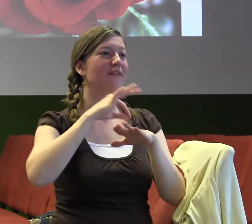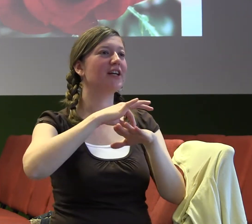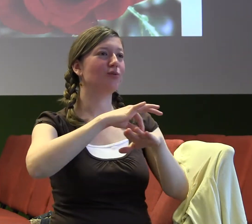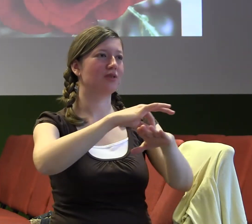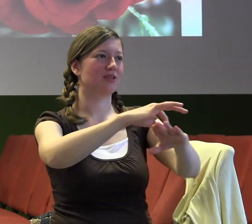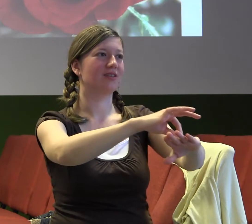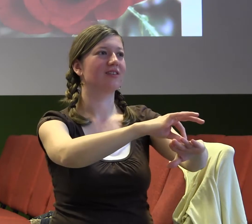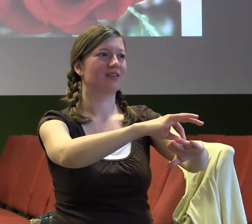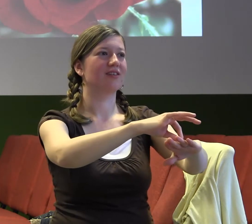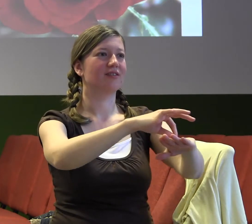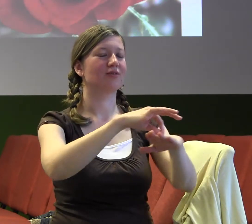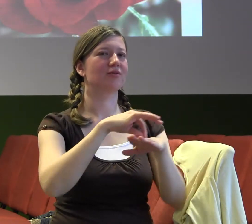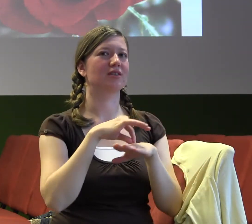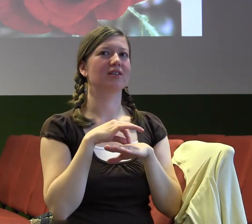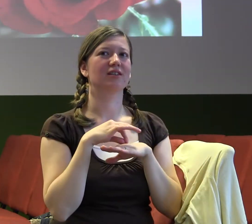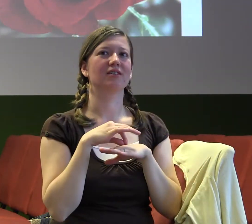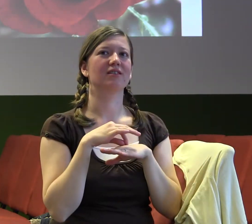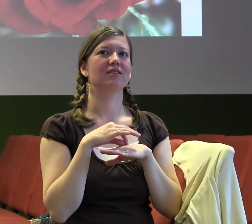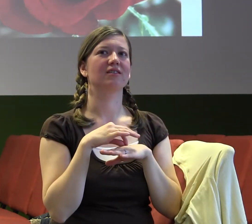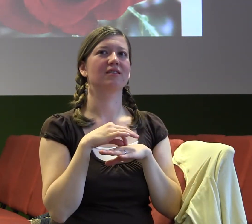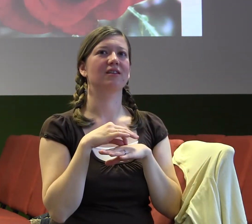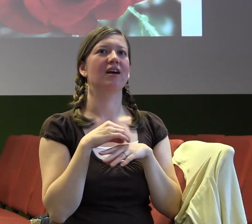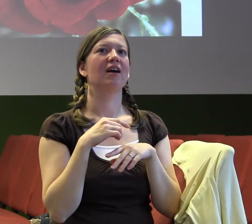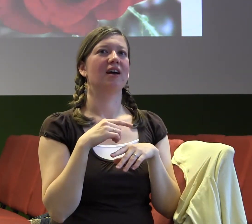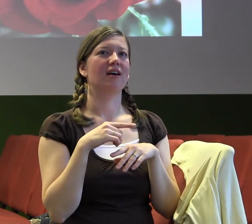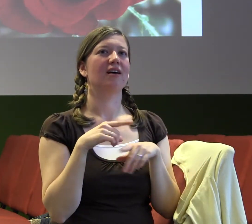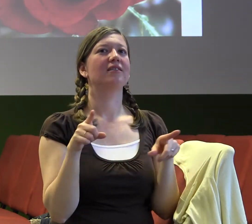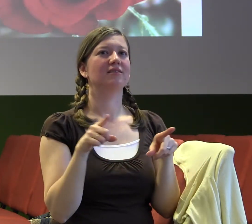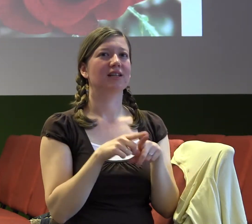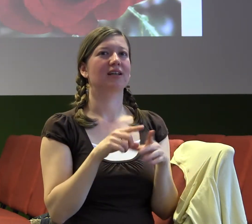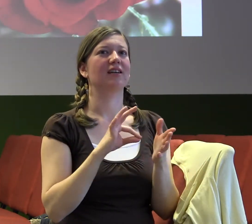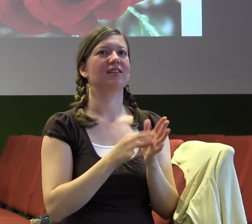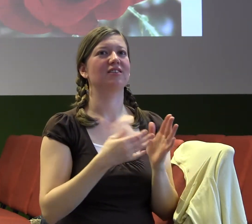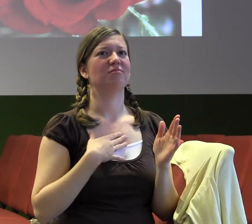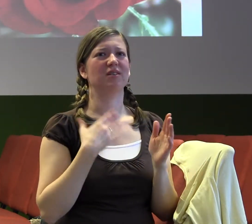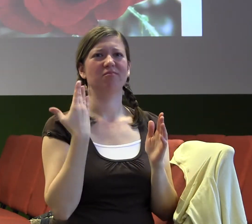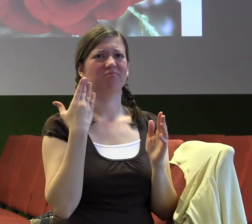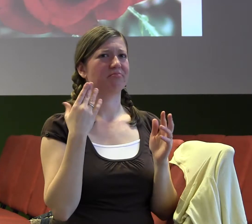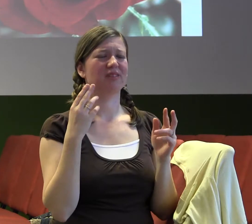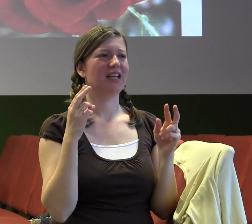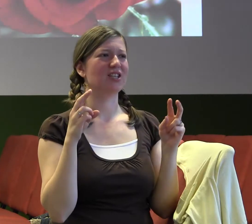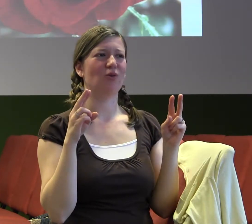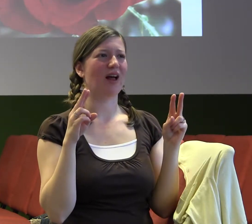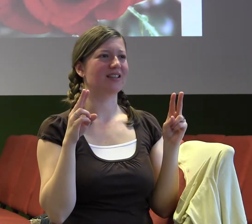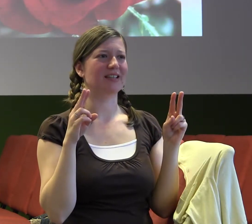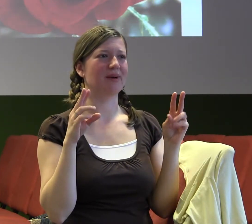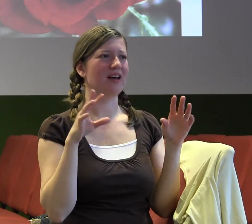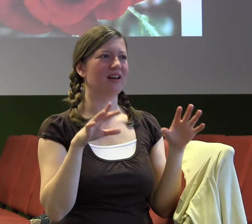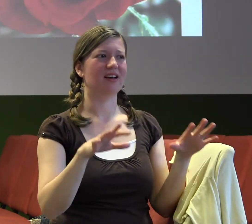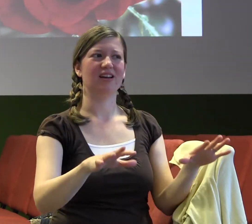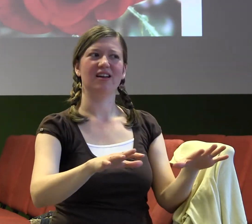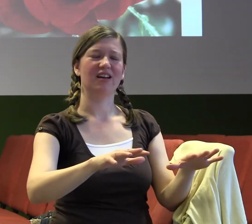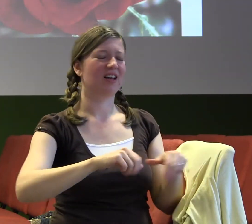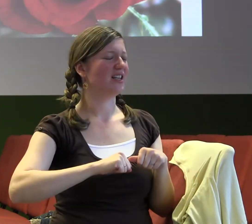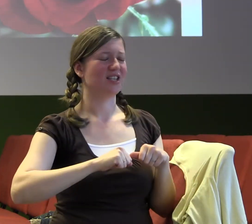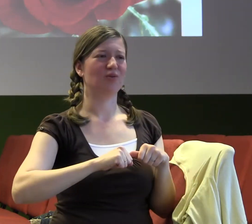i v tom bezprávě, které se nám někdy děje a tím spíš v tom bezprávě. Já jsem studovala bakaláře o rok dele,